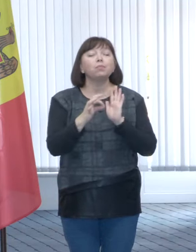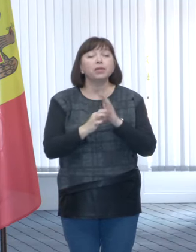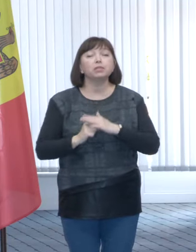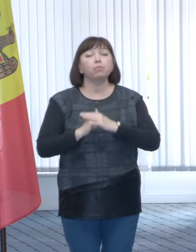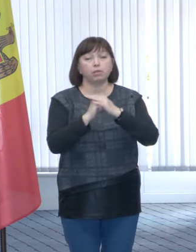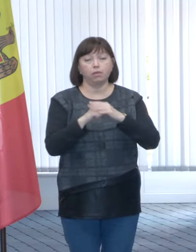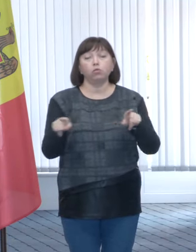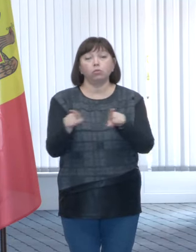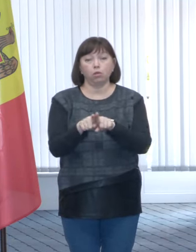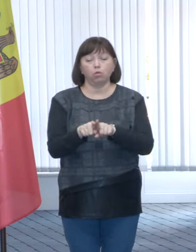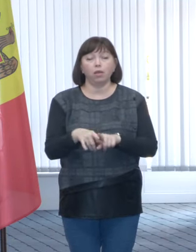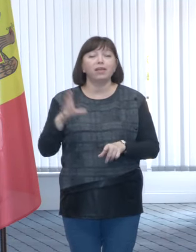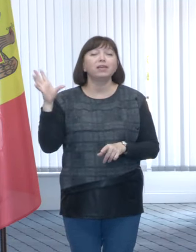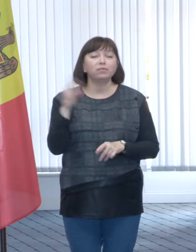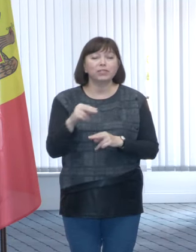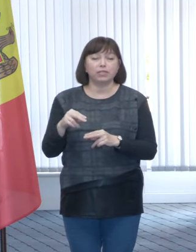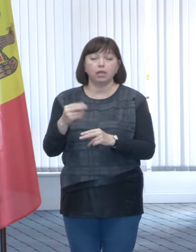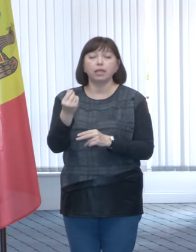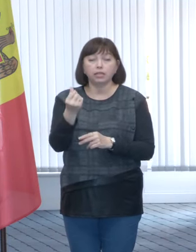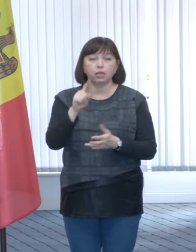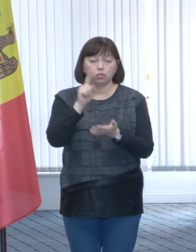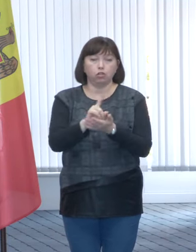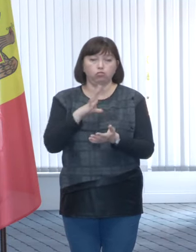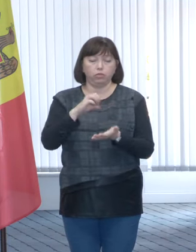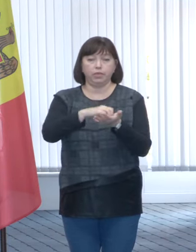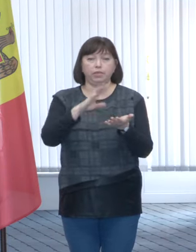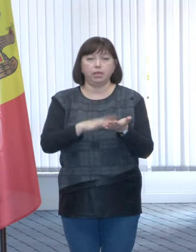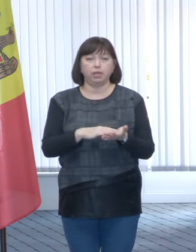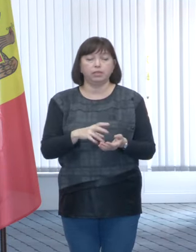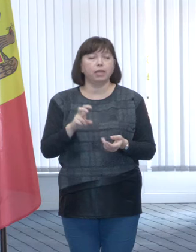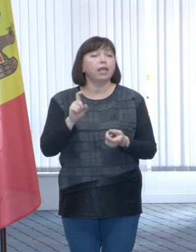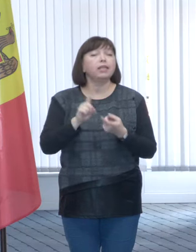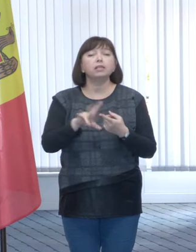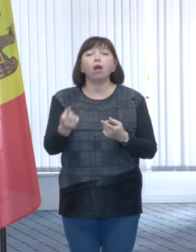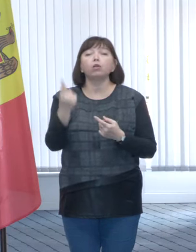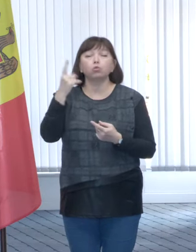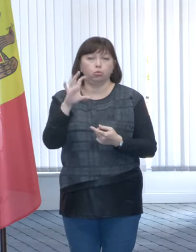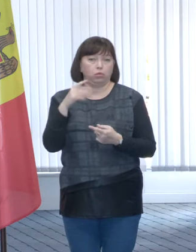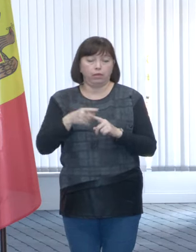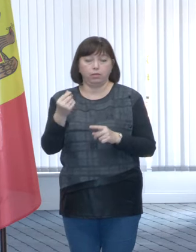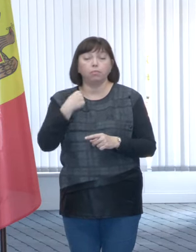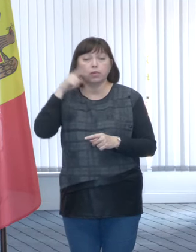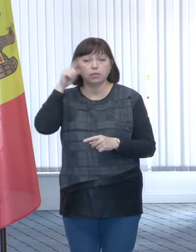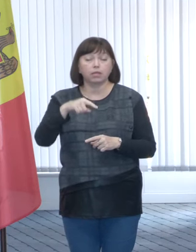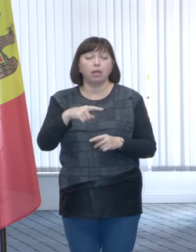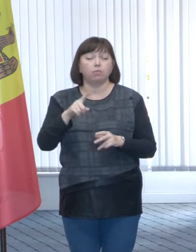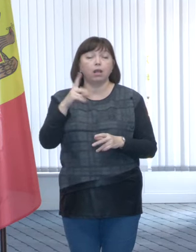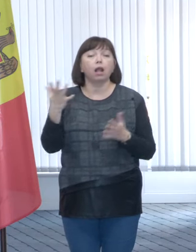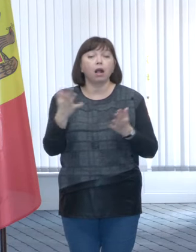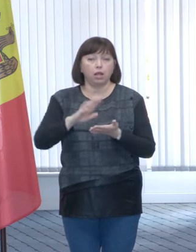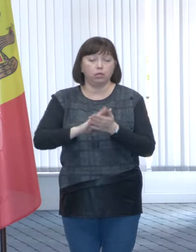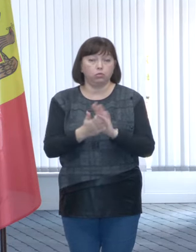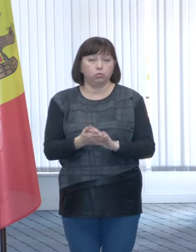dinale. Așa, toate veniturile trebuie să fie declarate, indiferent de provenința lor, pentru că noi vrem să cunoaștem care este situația.